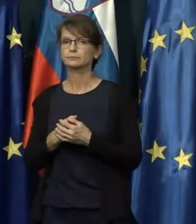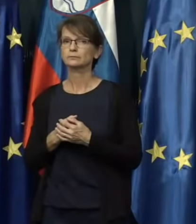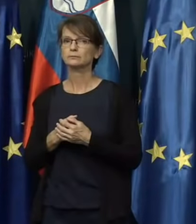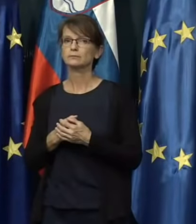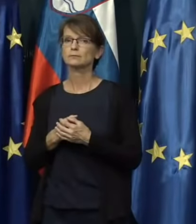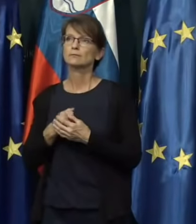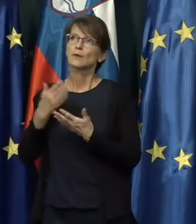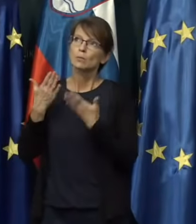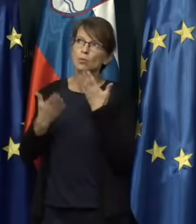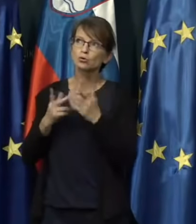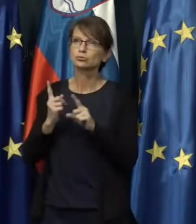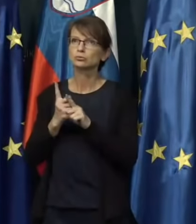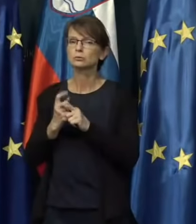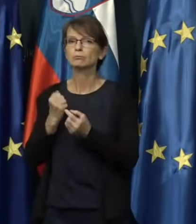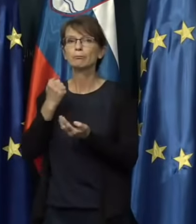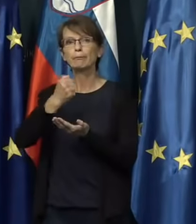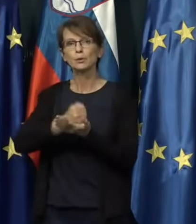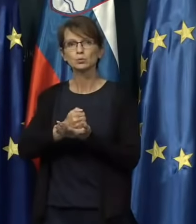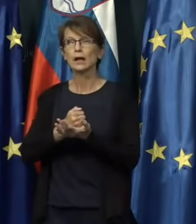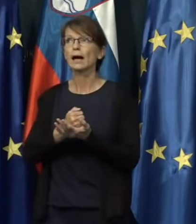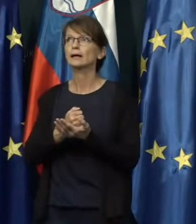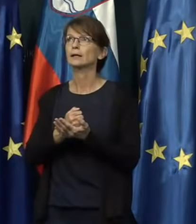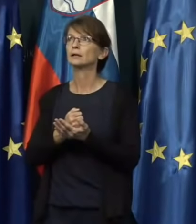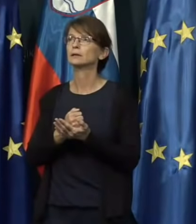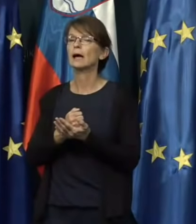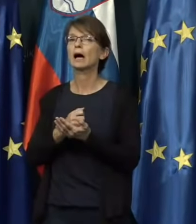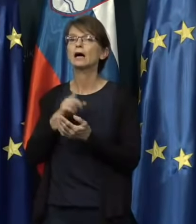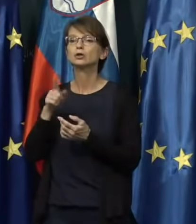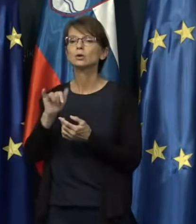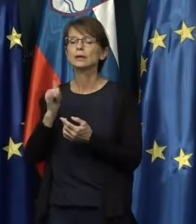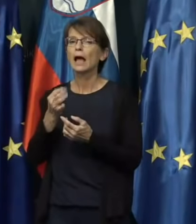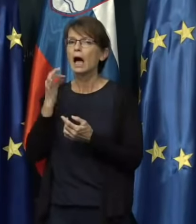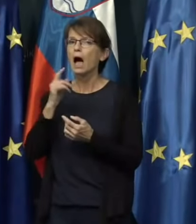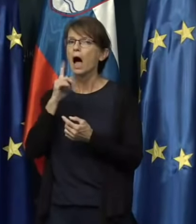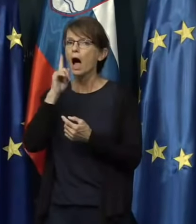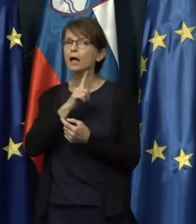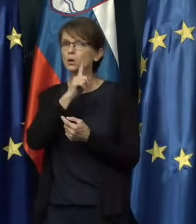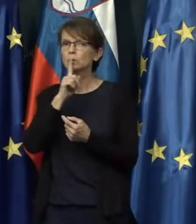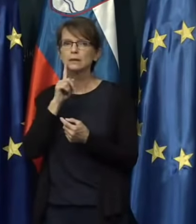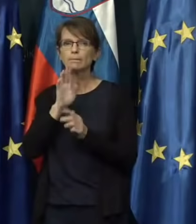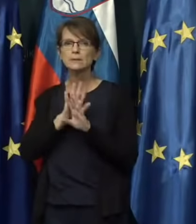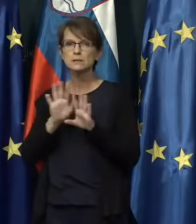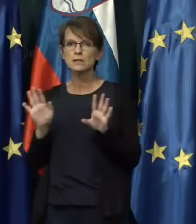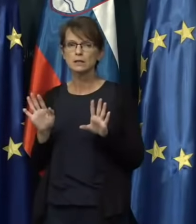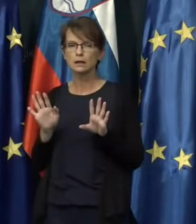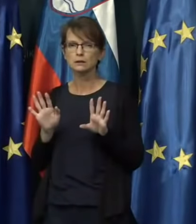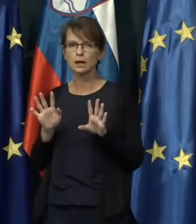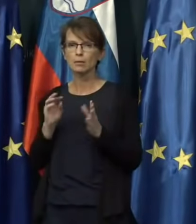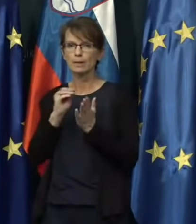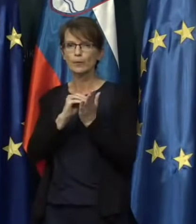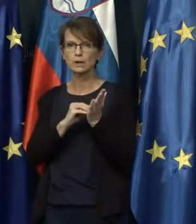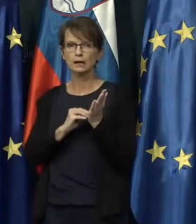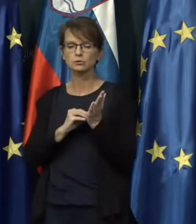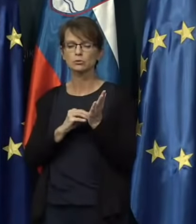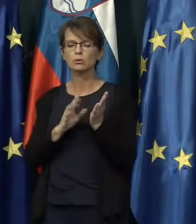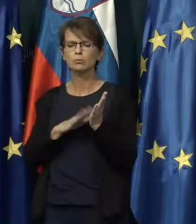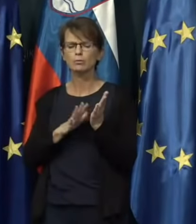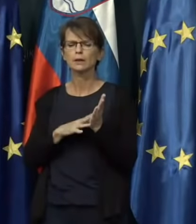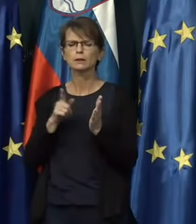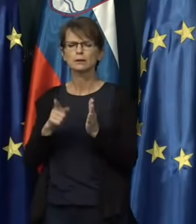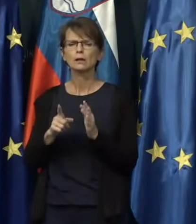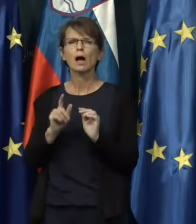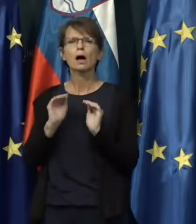mogoče povdare k temu, da gre za anonimizirane podatke. Se pravi, zagotavljajo